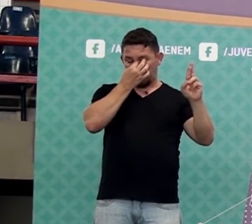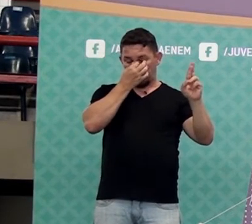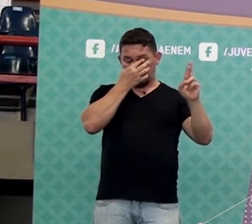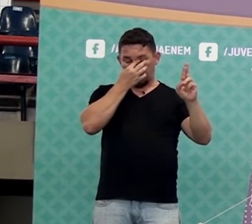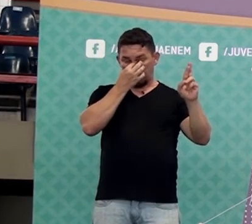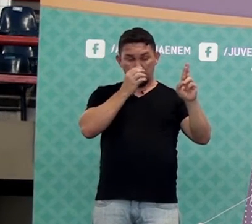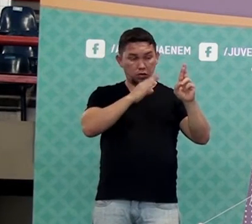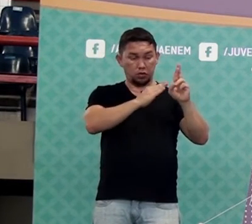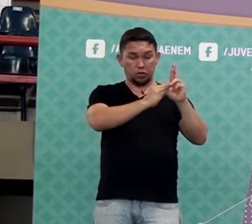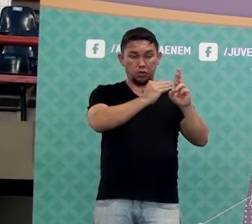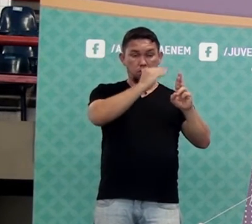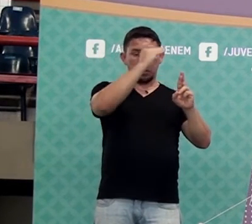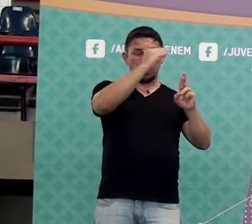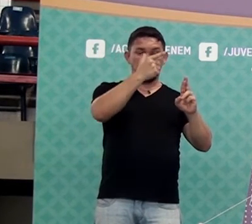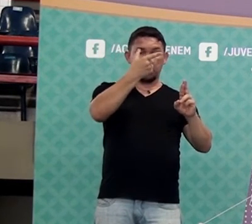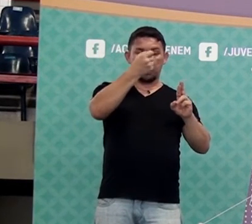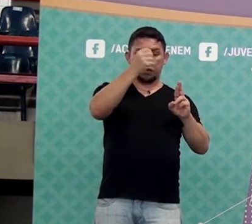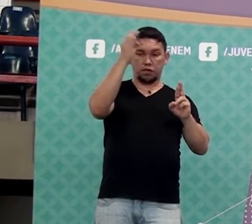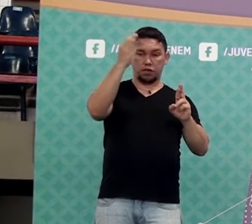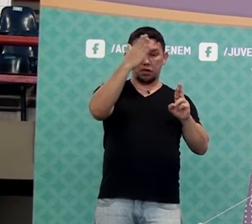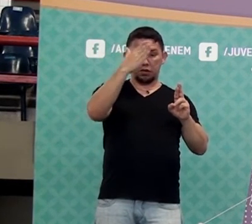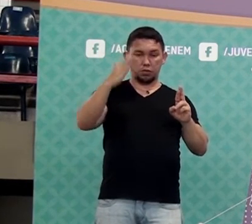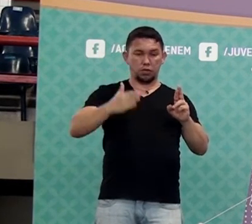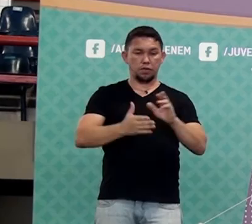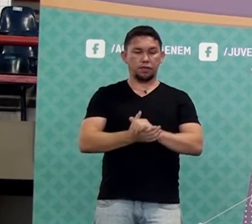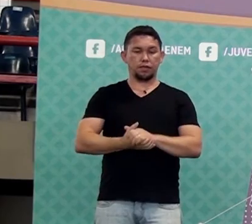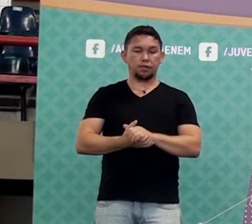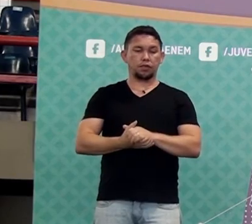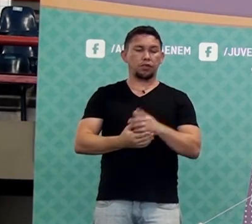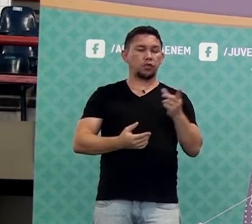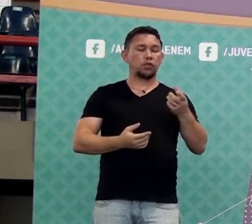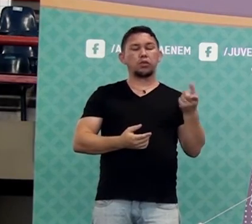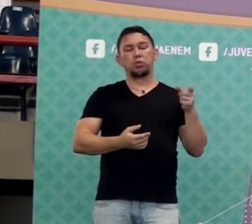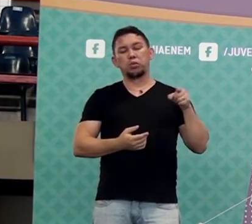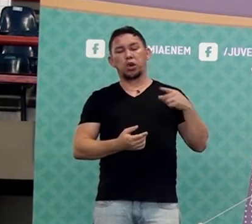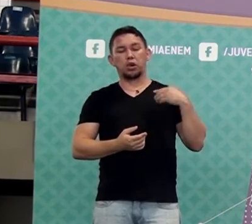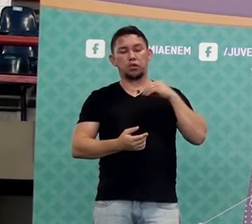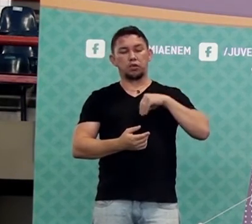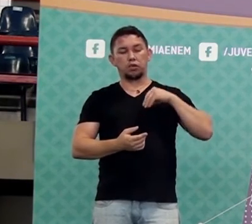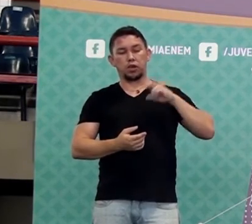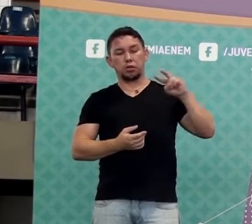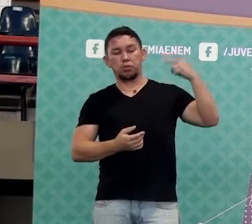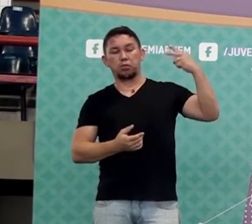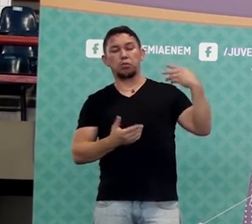Vai aumentar 20%. Qual vai ser o novo salário da pessoa?